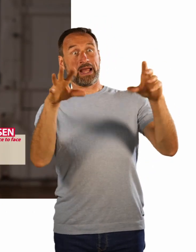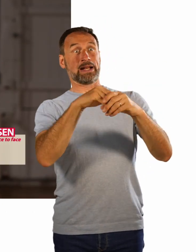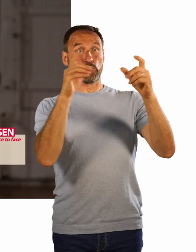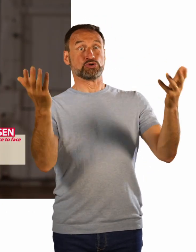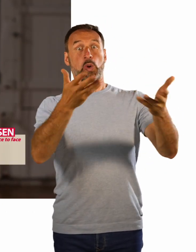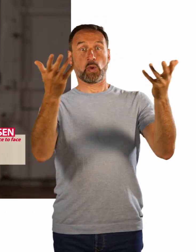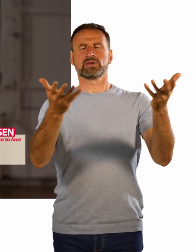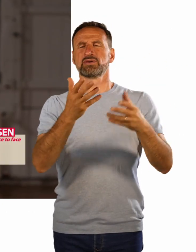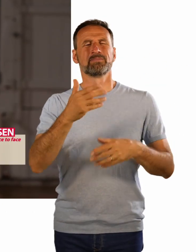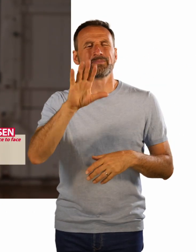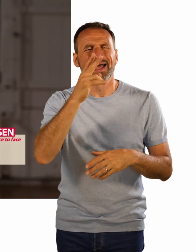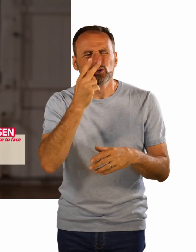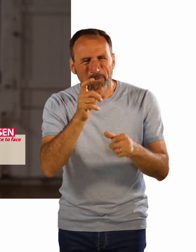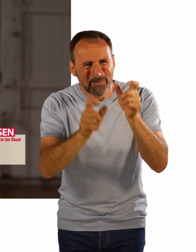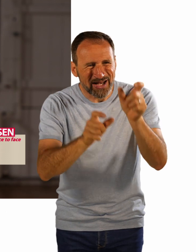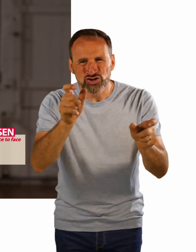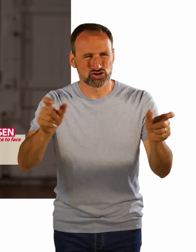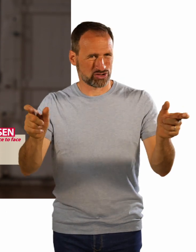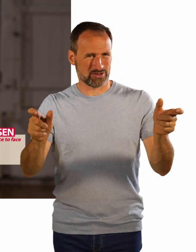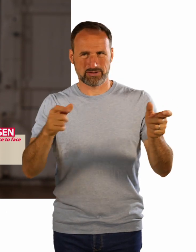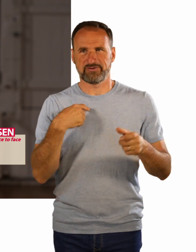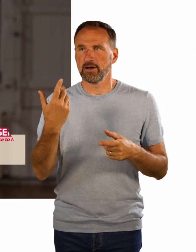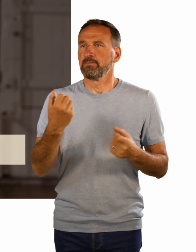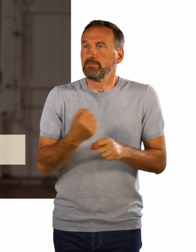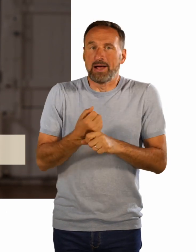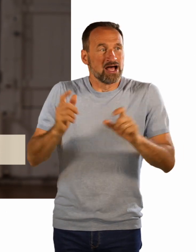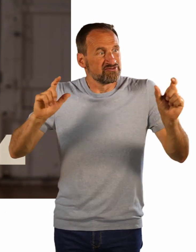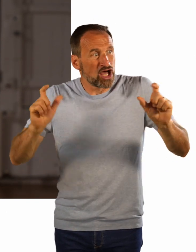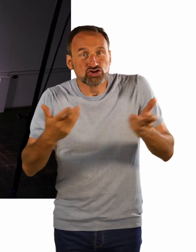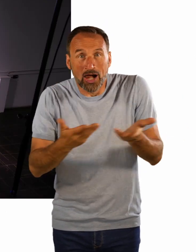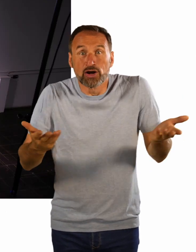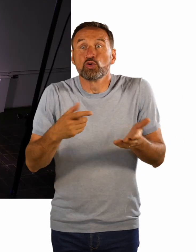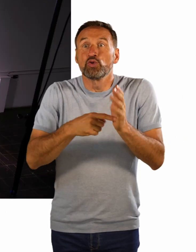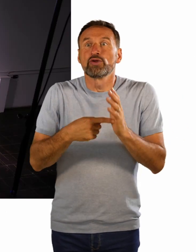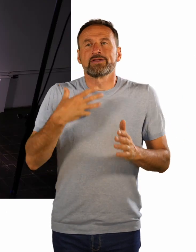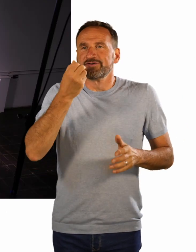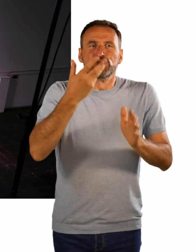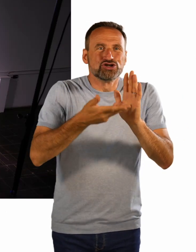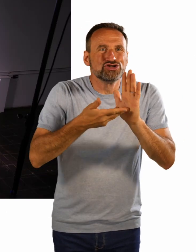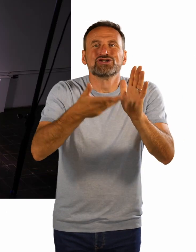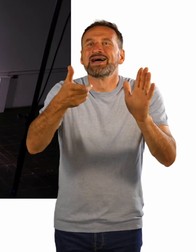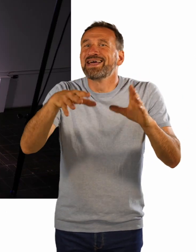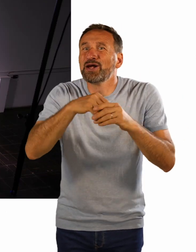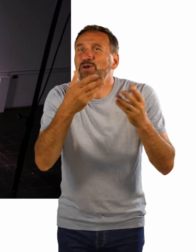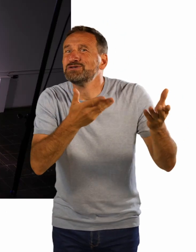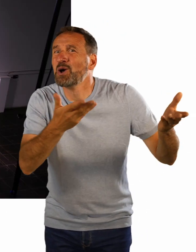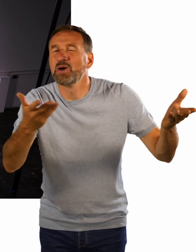Veranstaltung. Aber nicht, weil wir Inklusion nahe bringen wollen, sondern weil wir Menschen zeigen wollen, die haben Talent und die haben Bock und